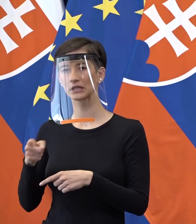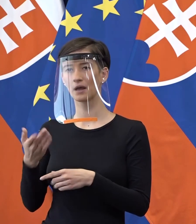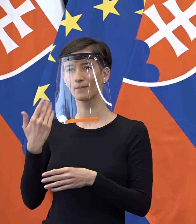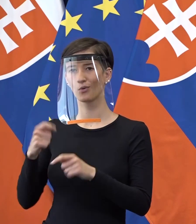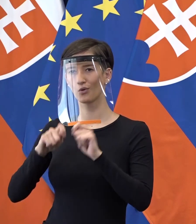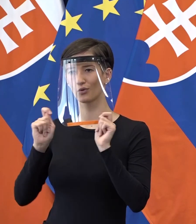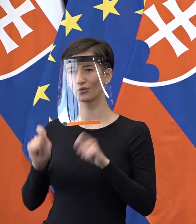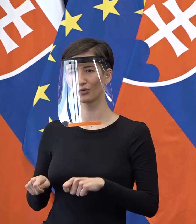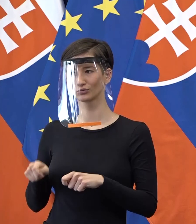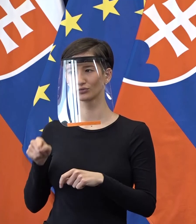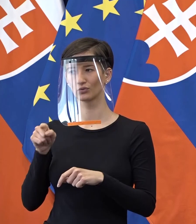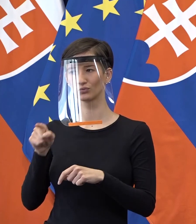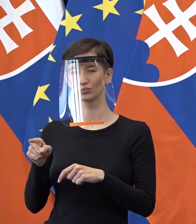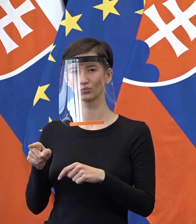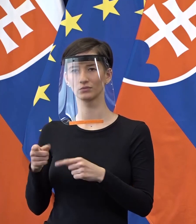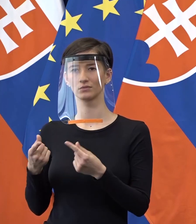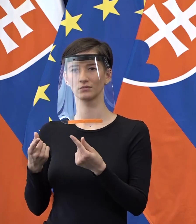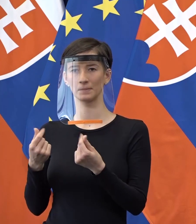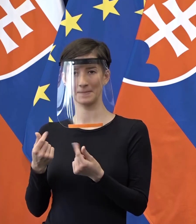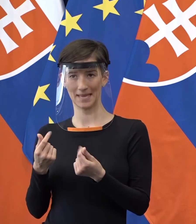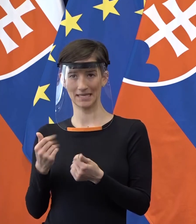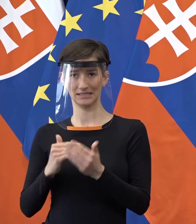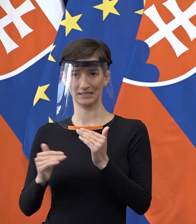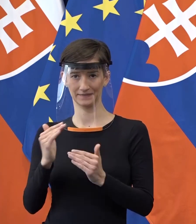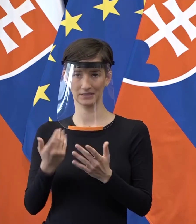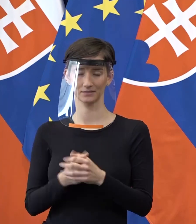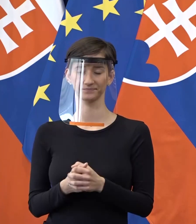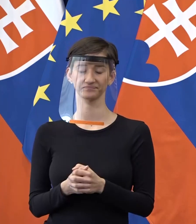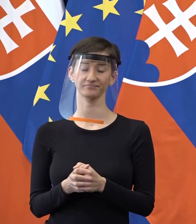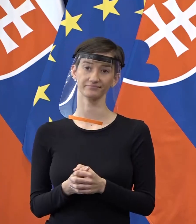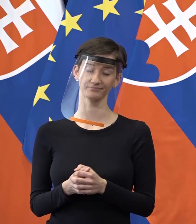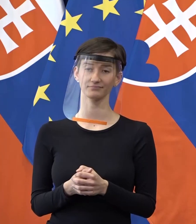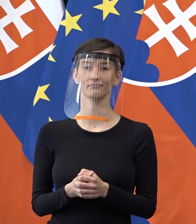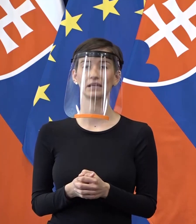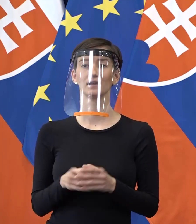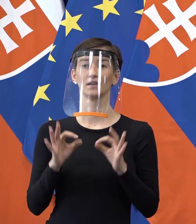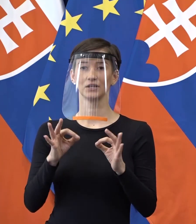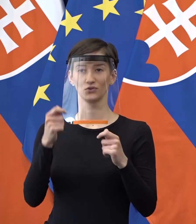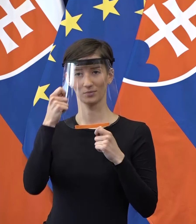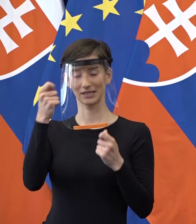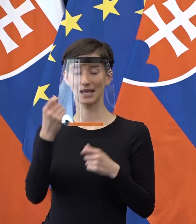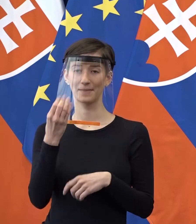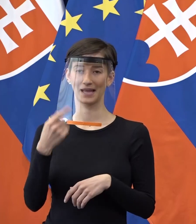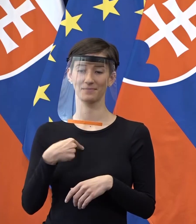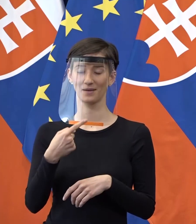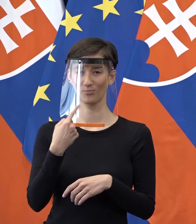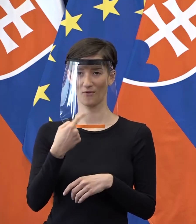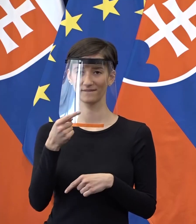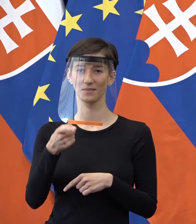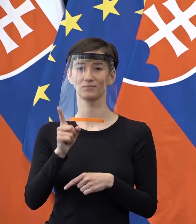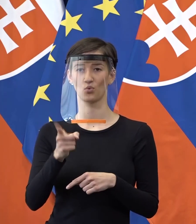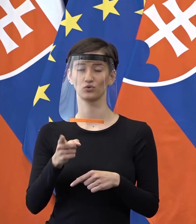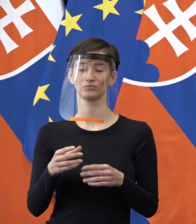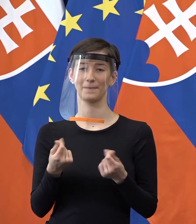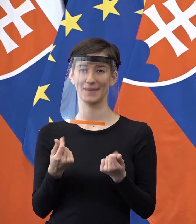takéto robiť alebo budeme s Národnou bankou nejak komunikovať o tomto? To je celkom dobrý nápad. Myslím si, že keby teraz tu povieme, že poďme páliť peniaze, tak budeme mať rovnaký problém ako s